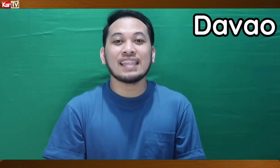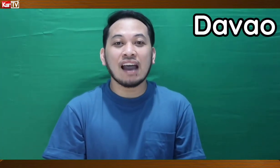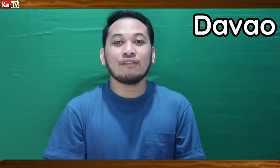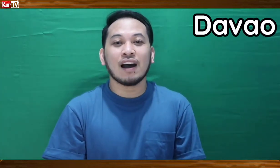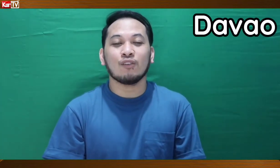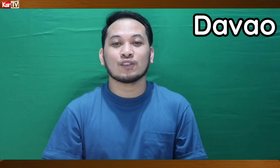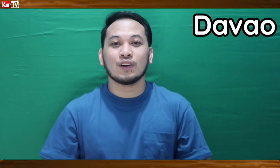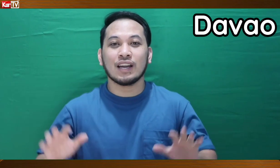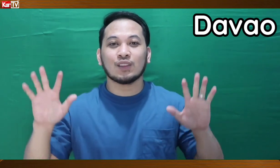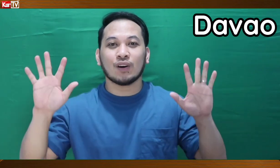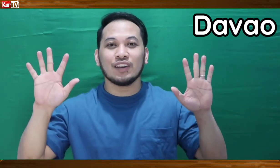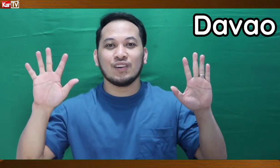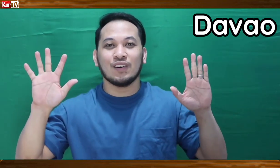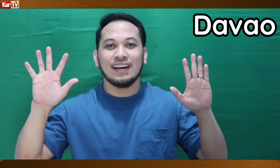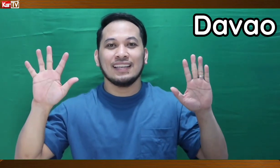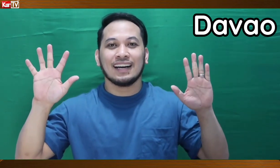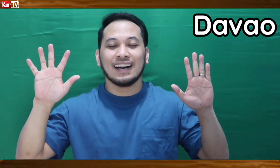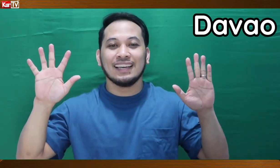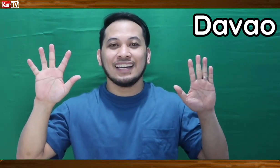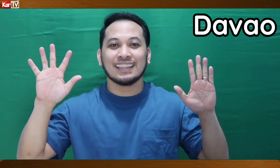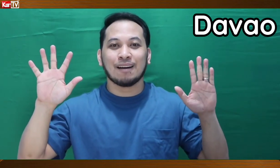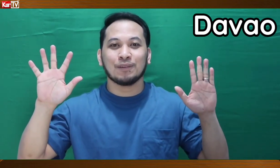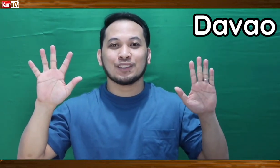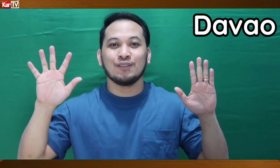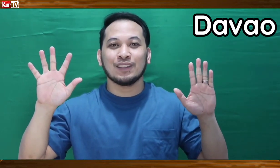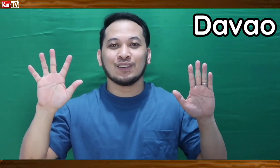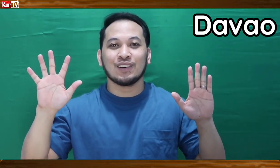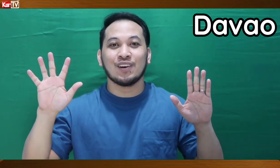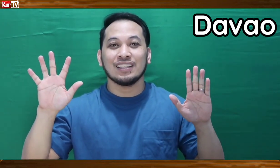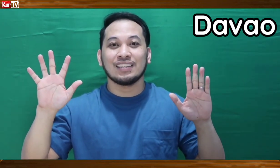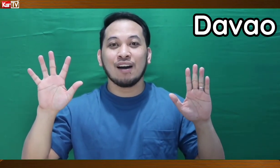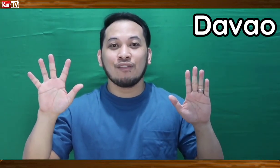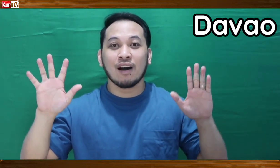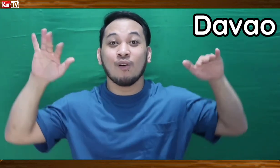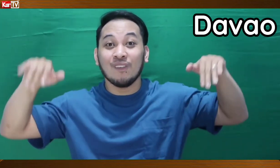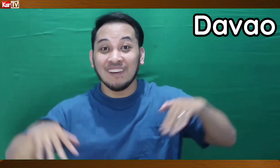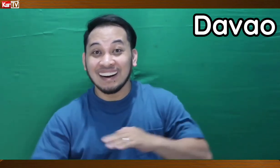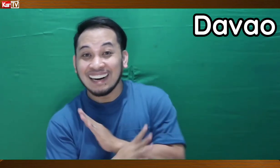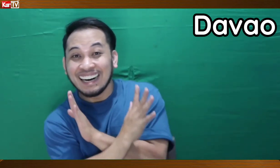Dabao. So, ganito kayo, nakabeng yan, tapos gumanto kayo. Dabao.